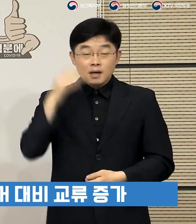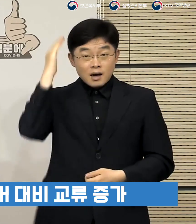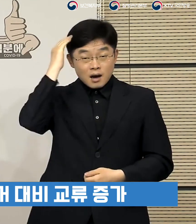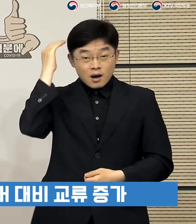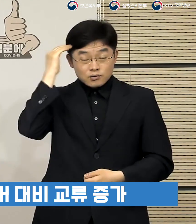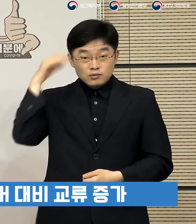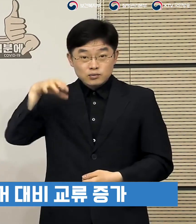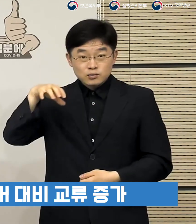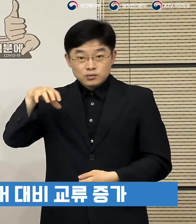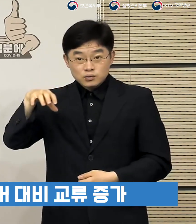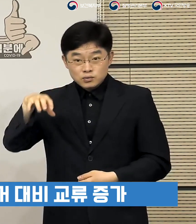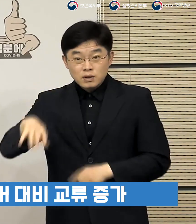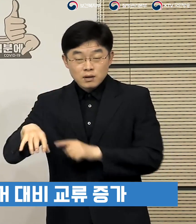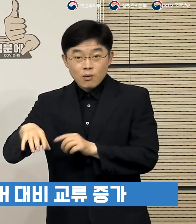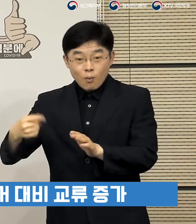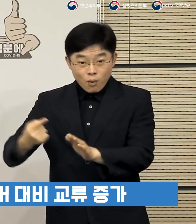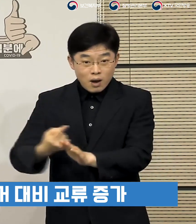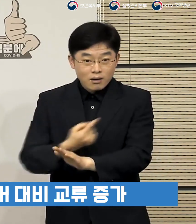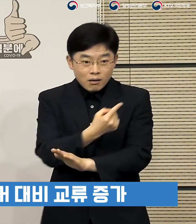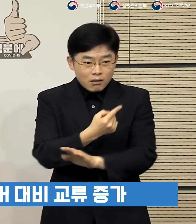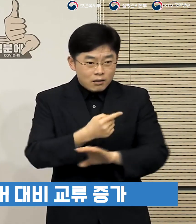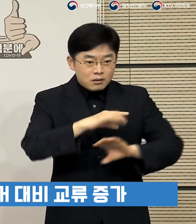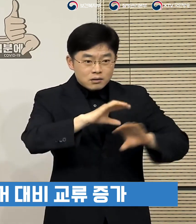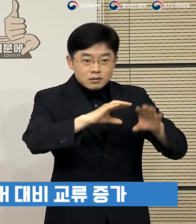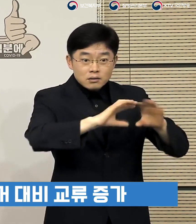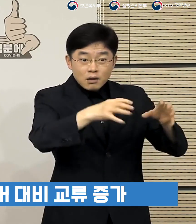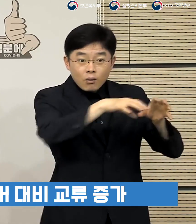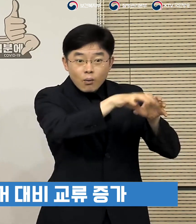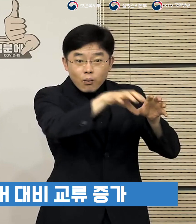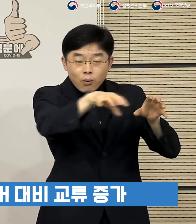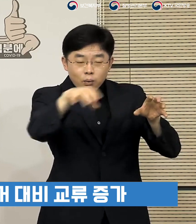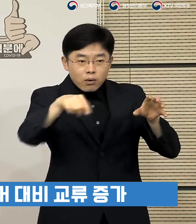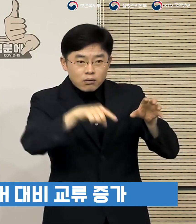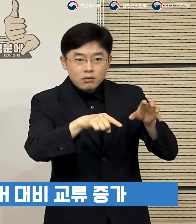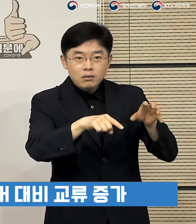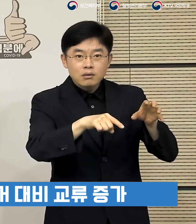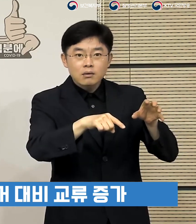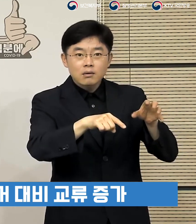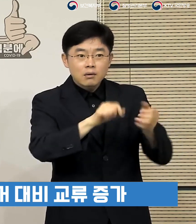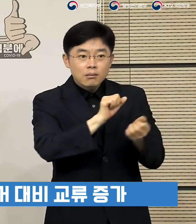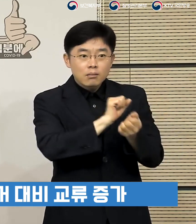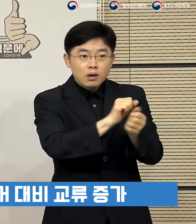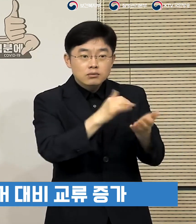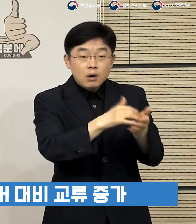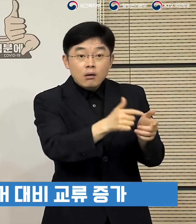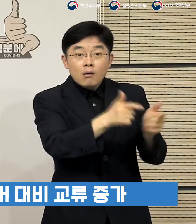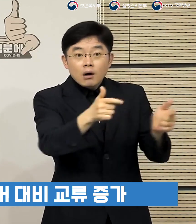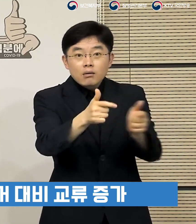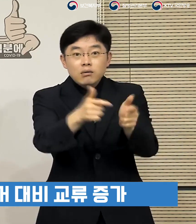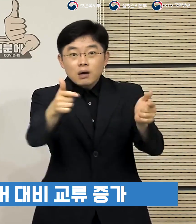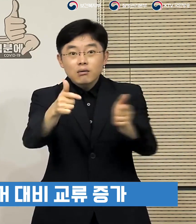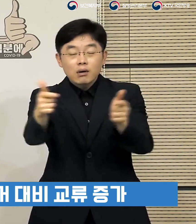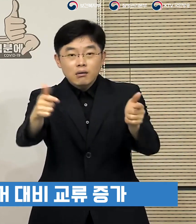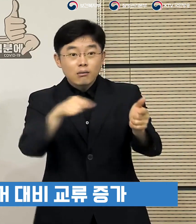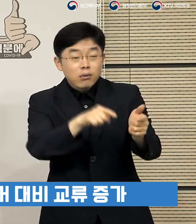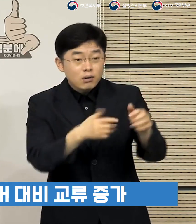하루 확진자 수가 훨씬 인구당 많은 그러한 국가들의 대부분이기 때문에 그러한 국가들로부터 들어오게